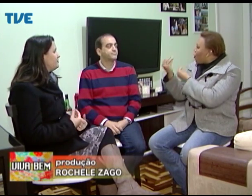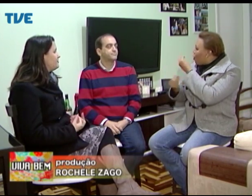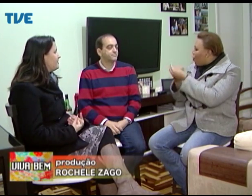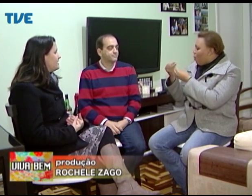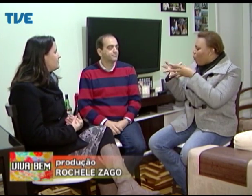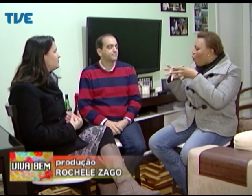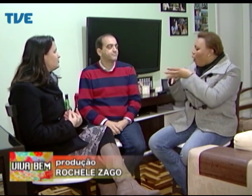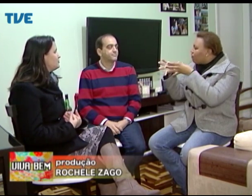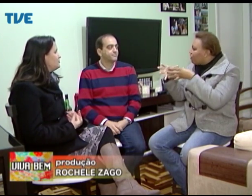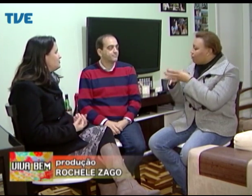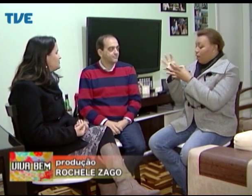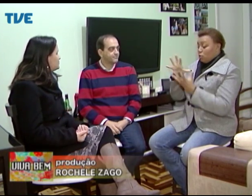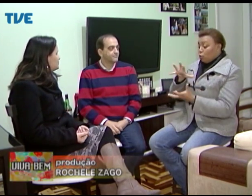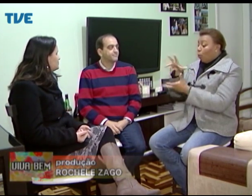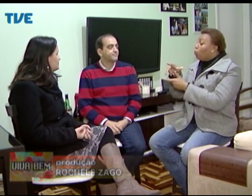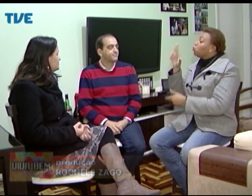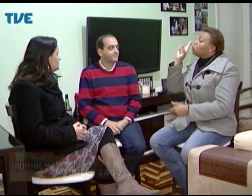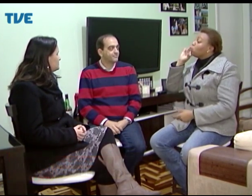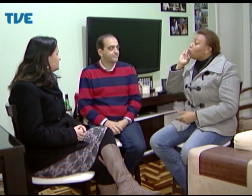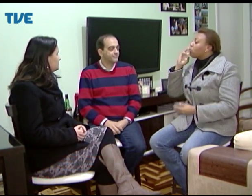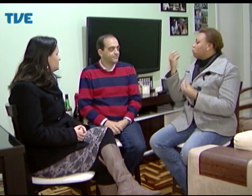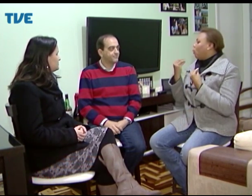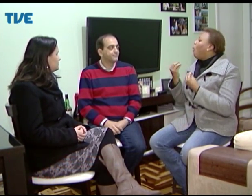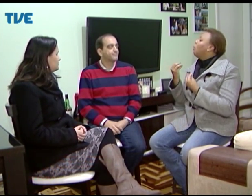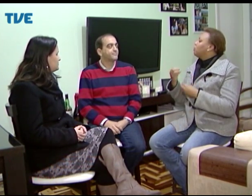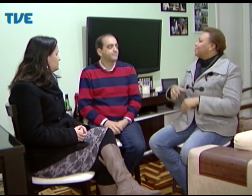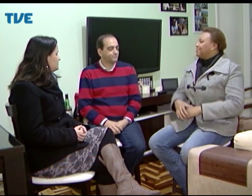conviver no mundo dos surdos?